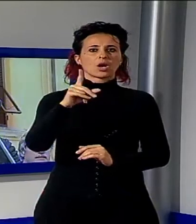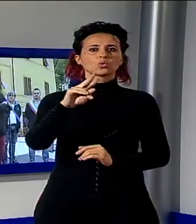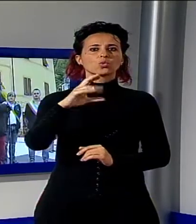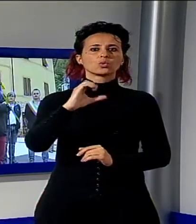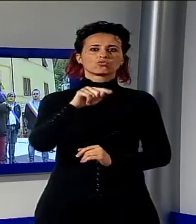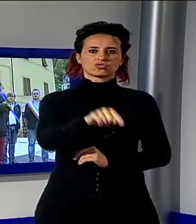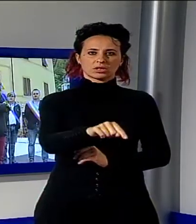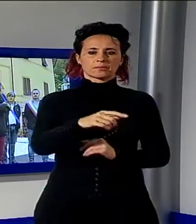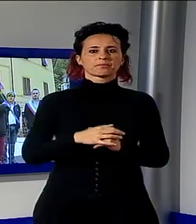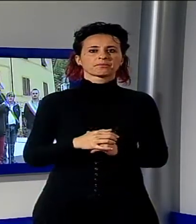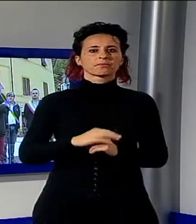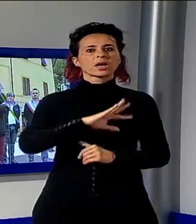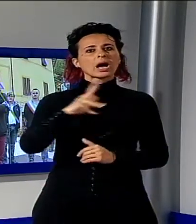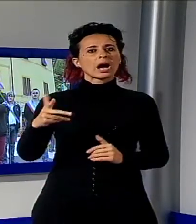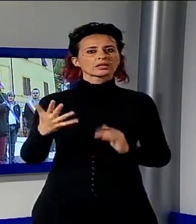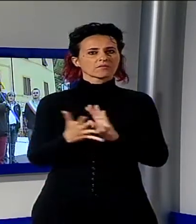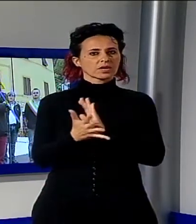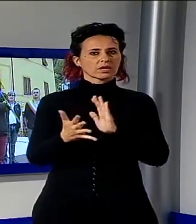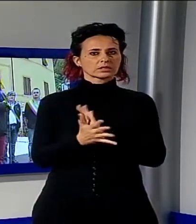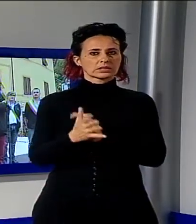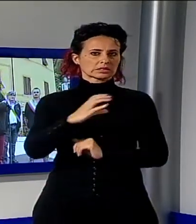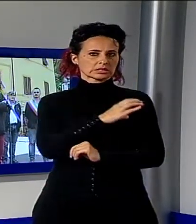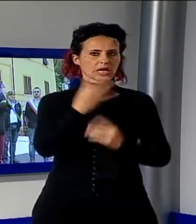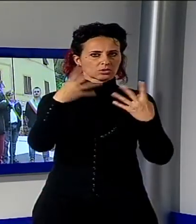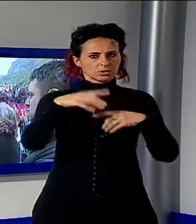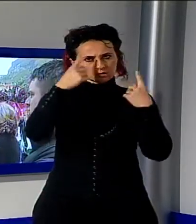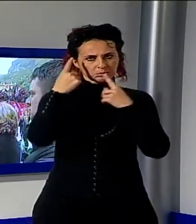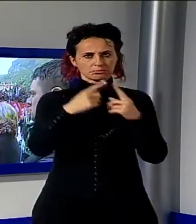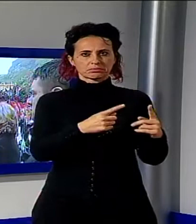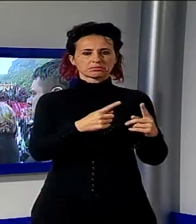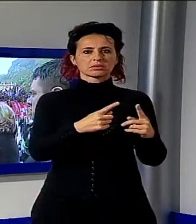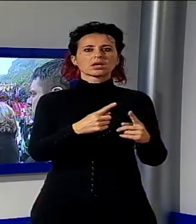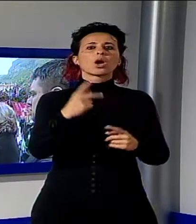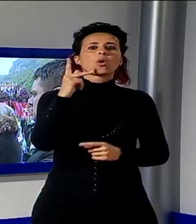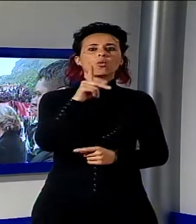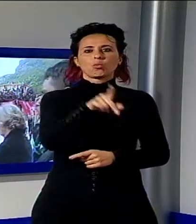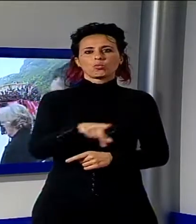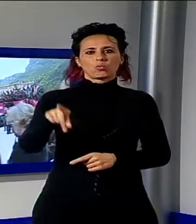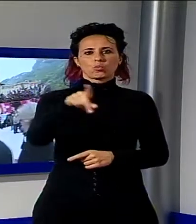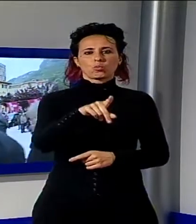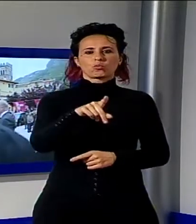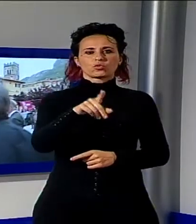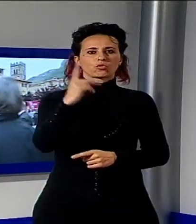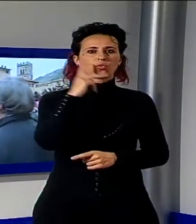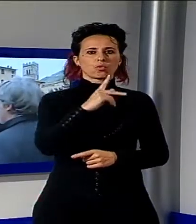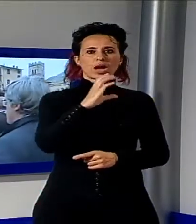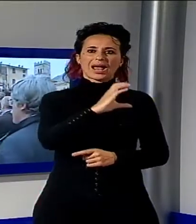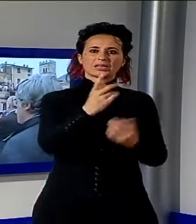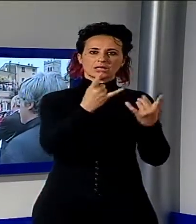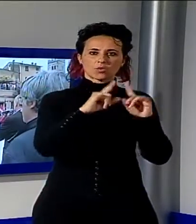promosse dai sindacati si sono tenute in provincia di Lucca, Castelnuovo, Camporgiano, Gorfigliano e Stiava. A Bolognana,